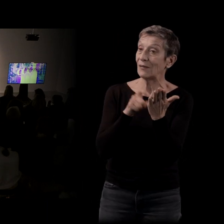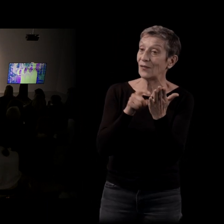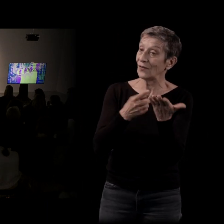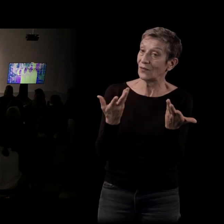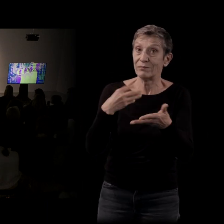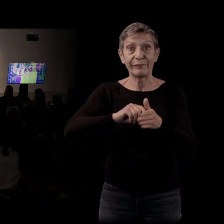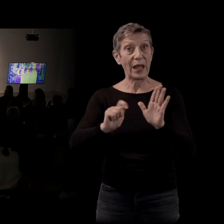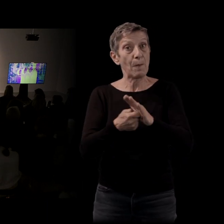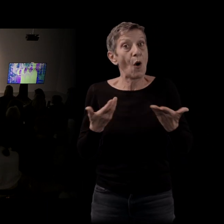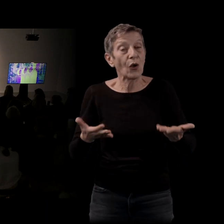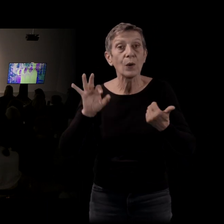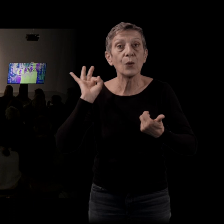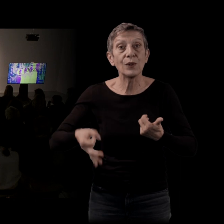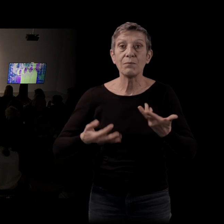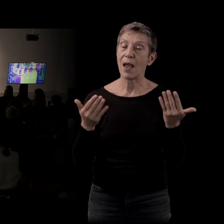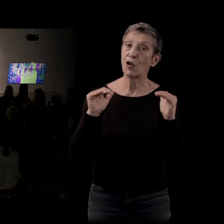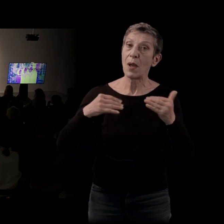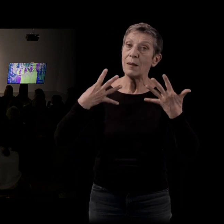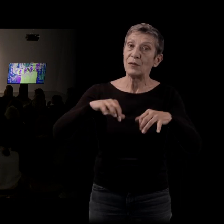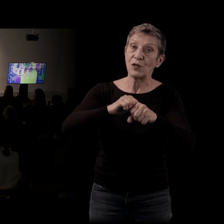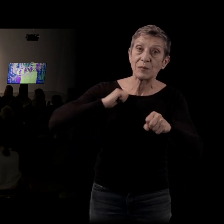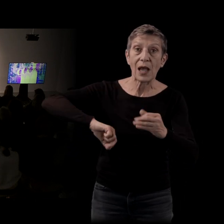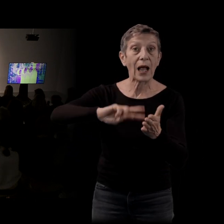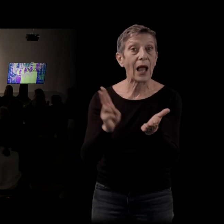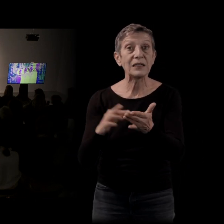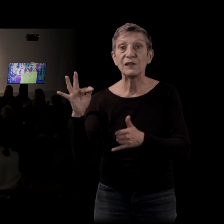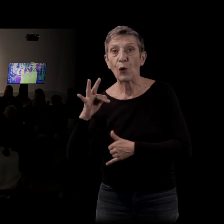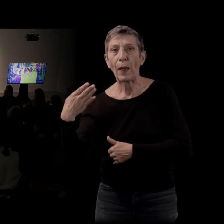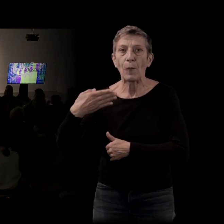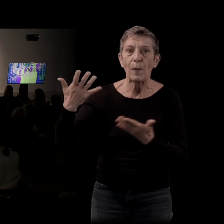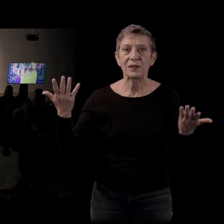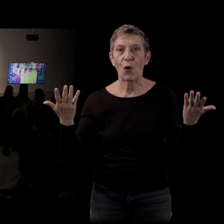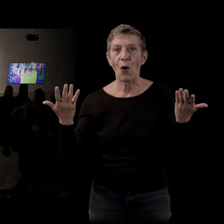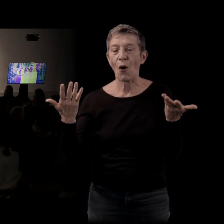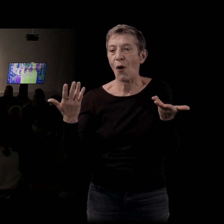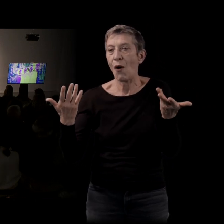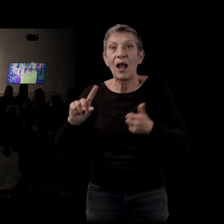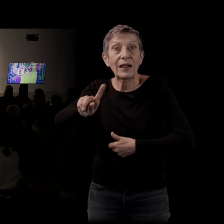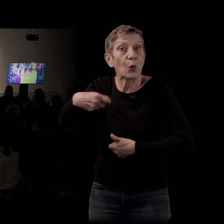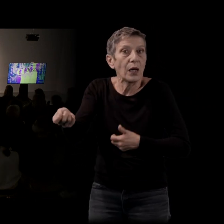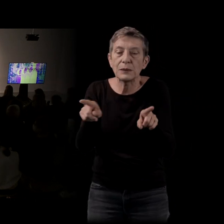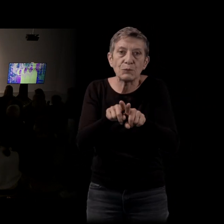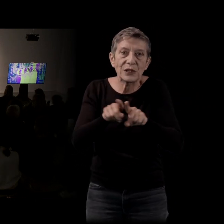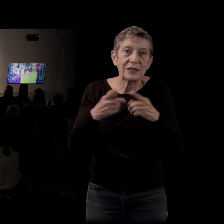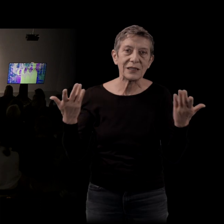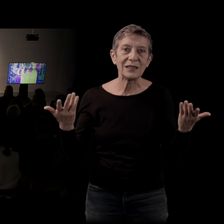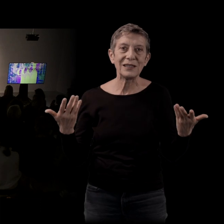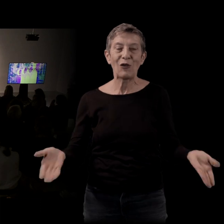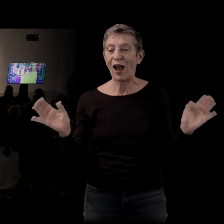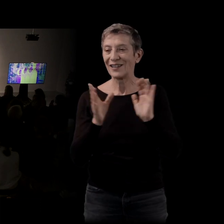XIXe siècle, le réalisme, Flaubert, mot passant, le naturalisme aussi. Enfin, voilà. C'est une impression.